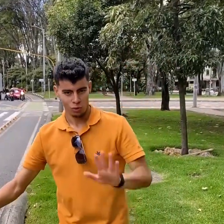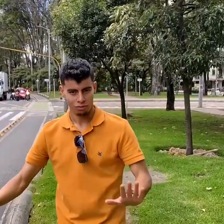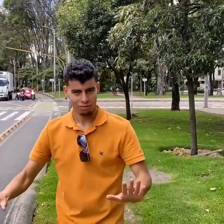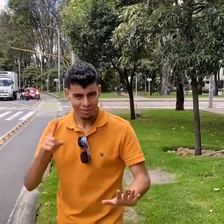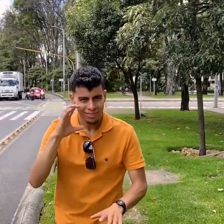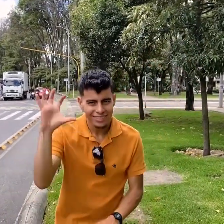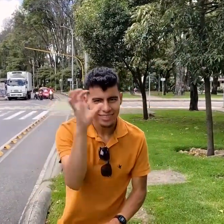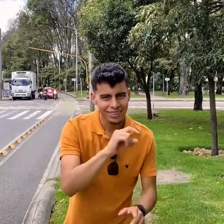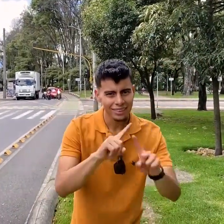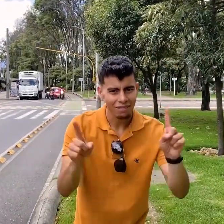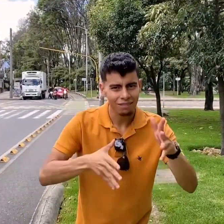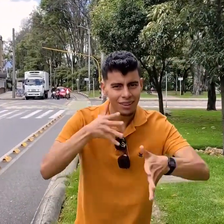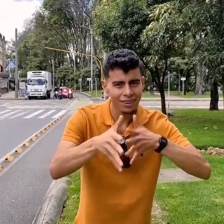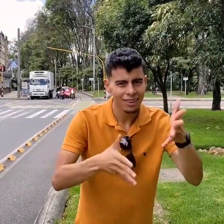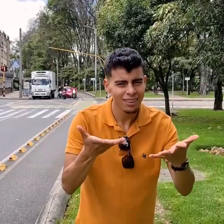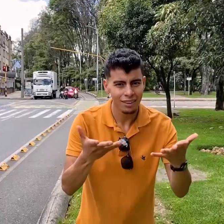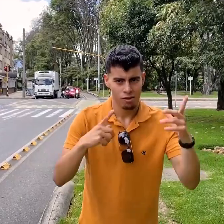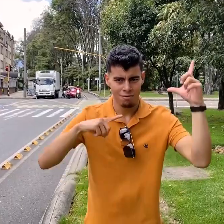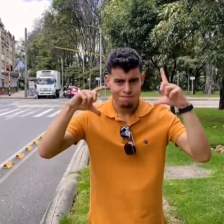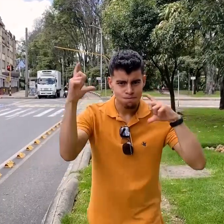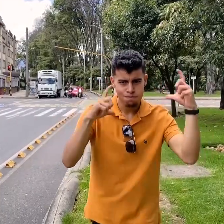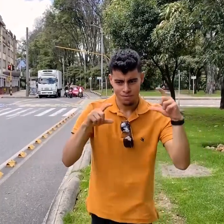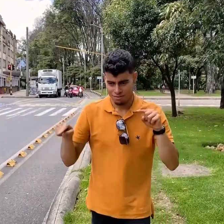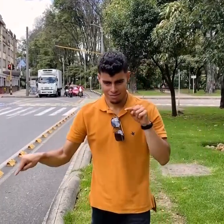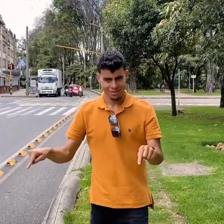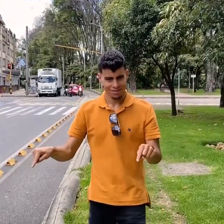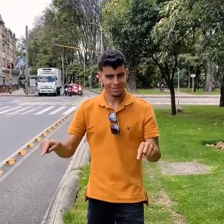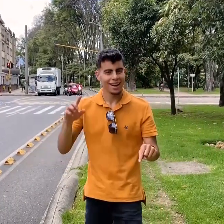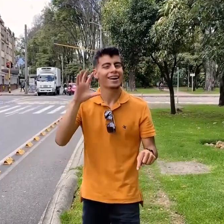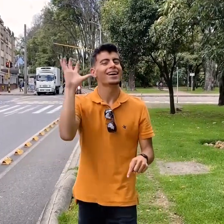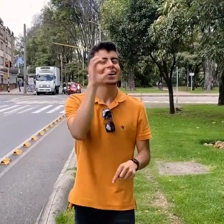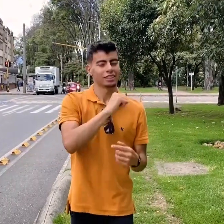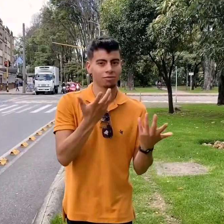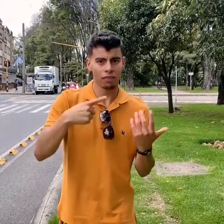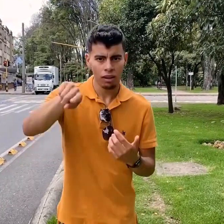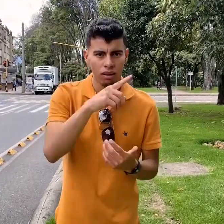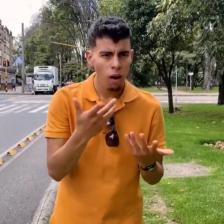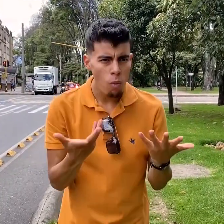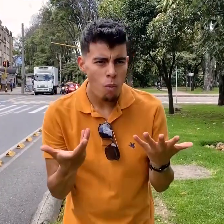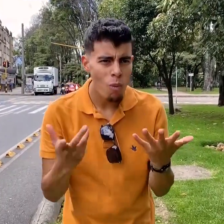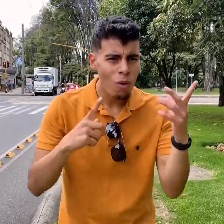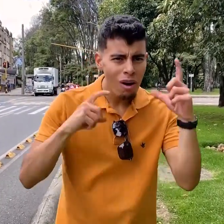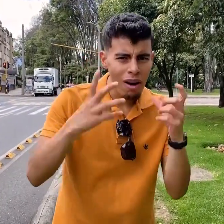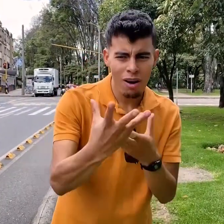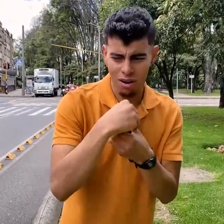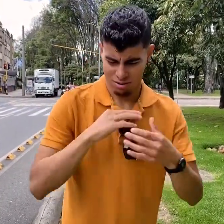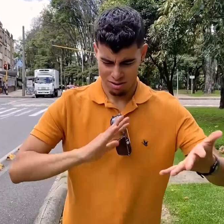ciclorruta. ¿Pudieron ver la diferencia en la lengua de señas cuando hablé del uno y del otro? ¿Notaron mi expresión facial? ¿Cómo es que la